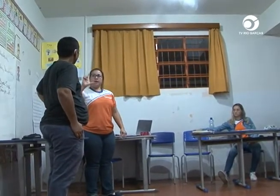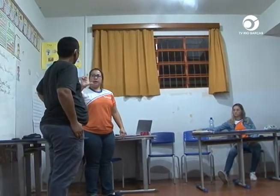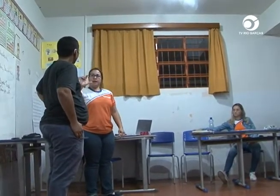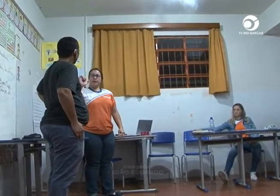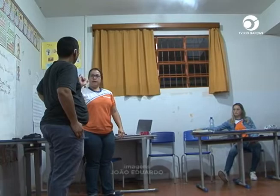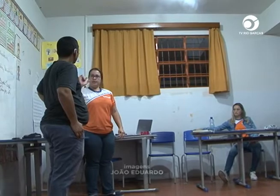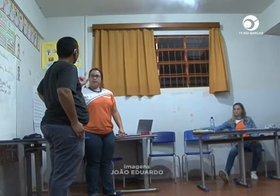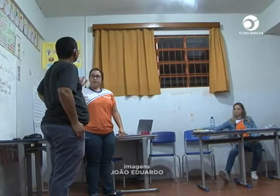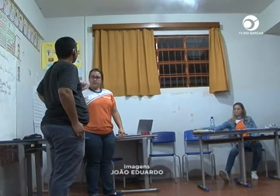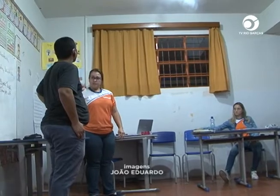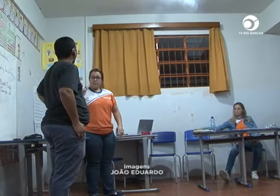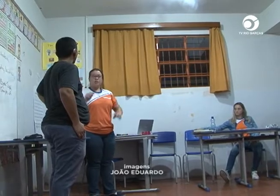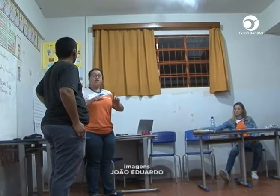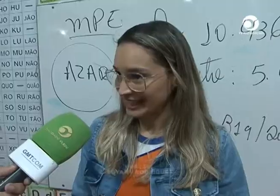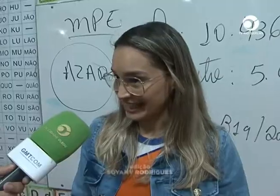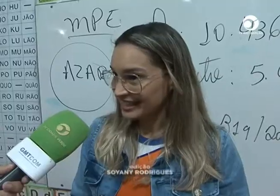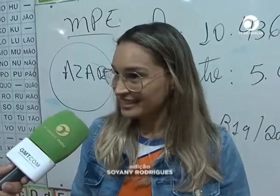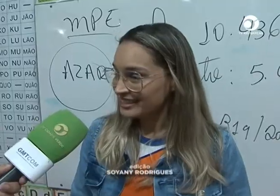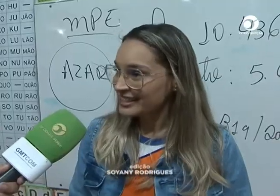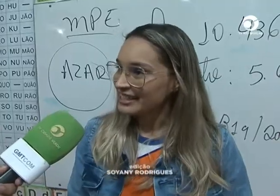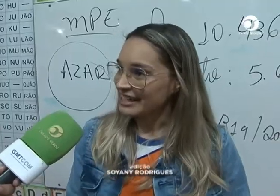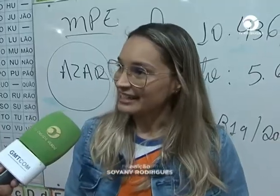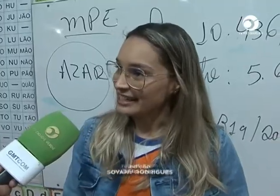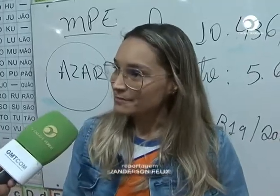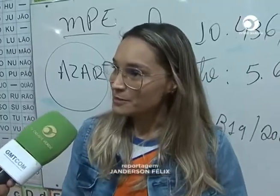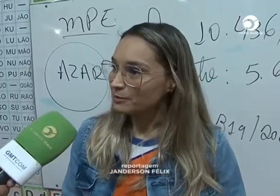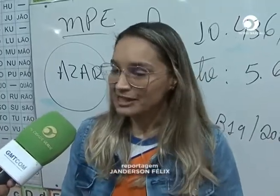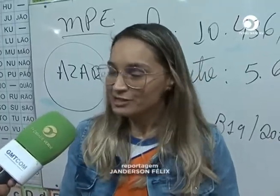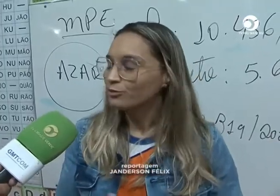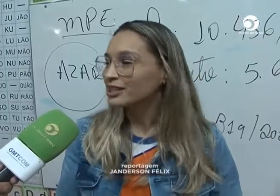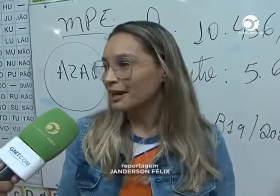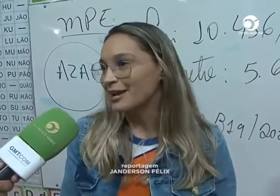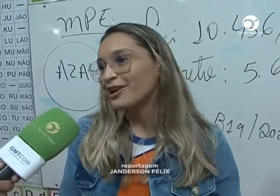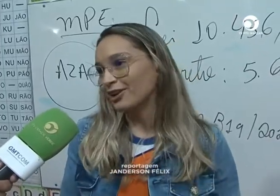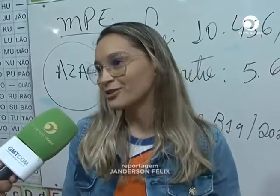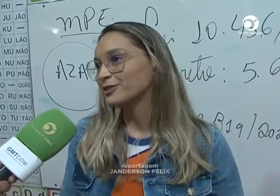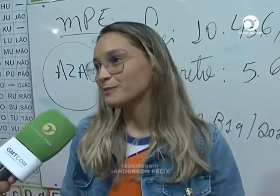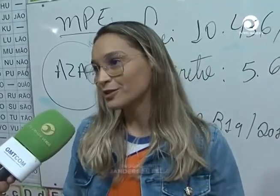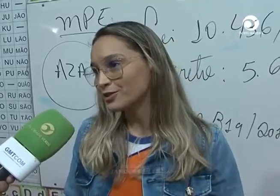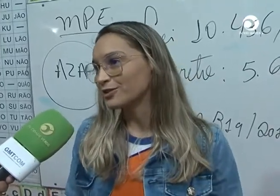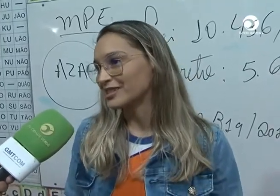curiosidade de querer aprender Língua Brasileira para poder se comunicar melhor com as outras pessoas.